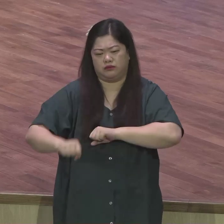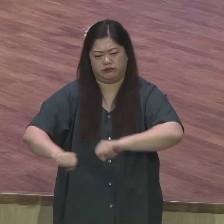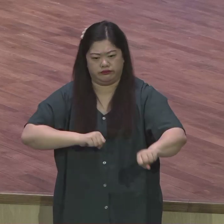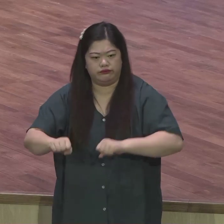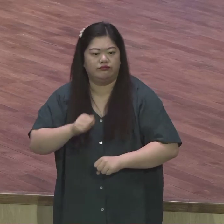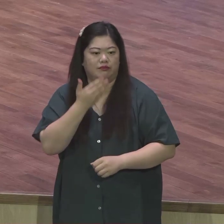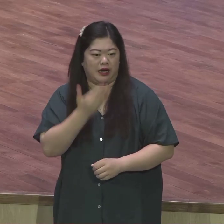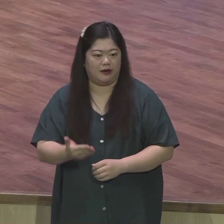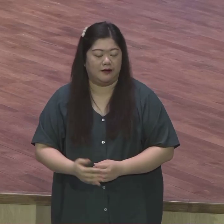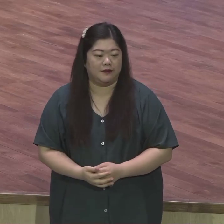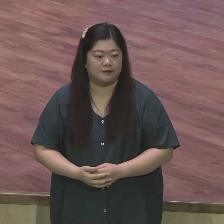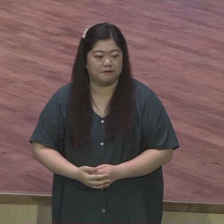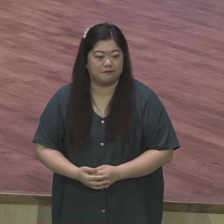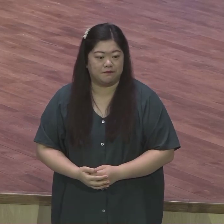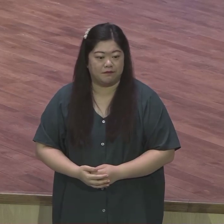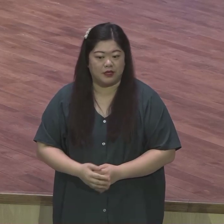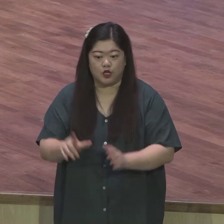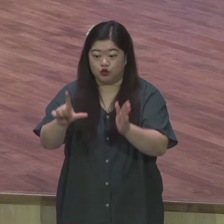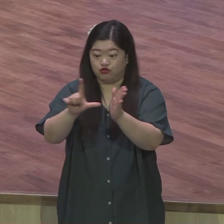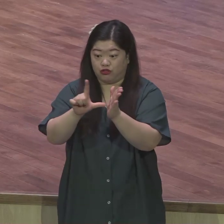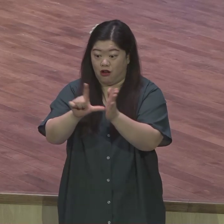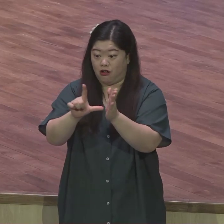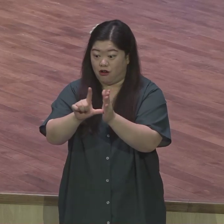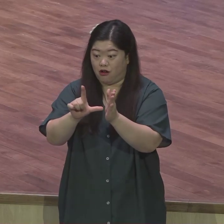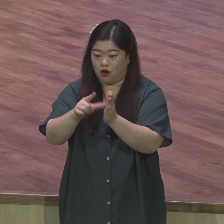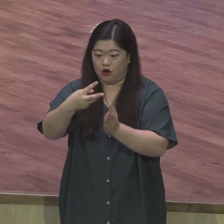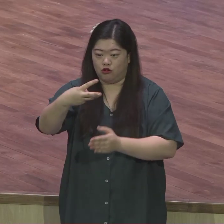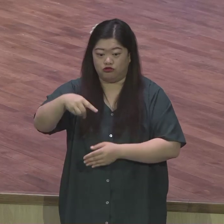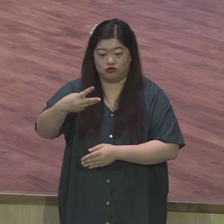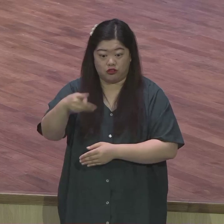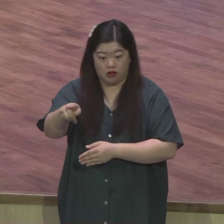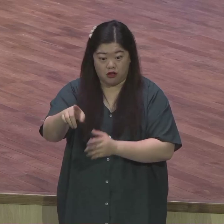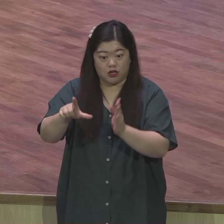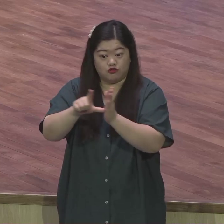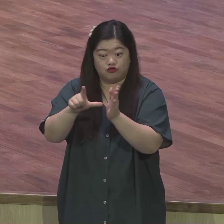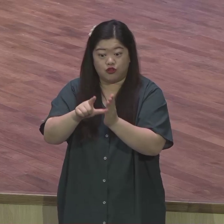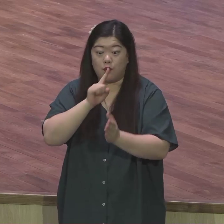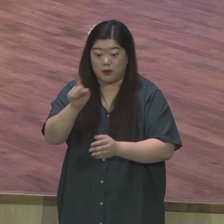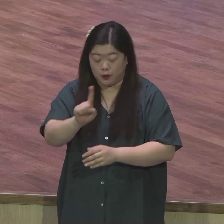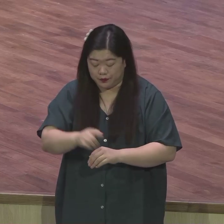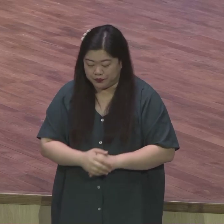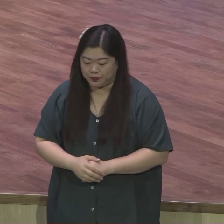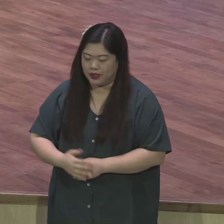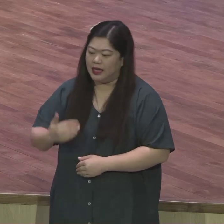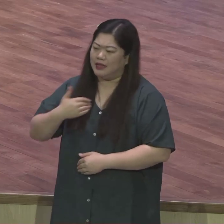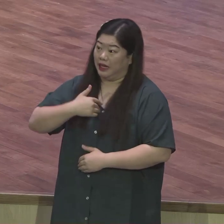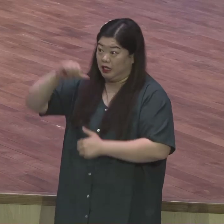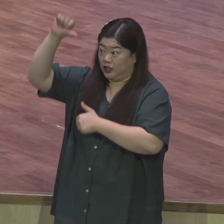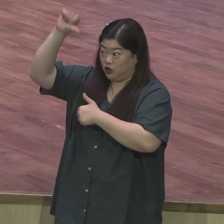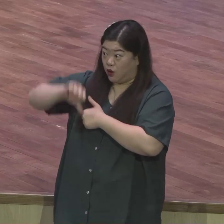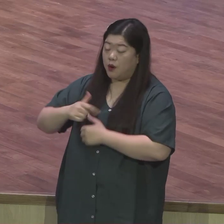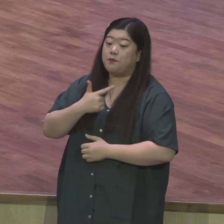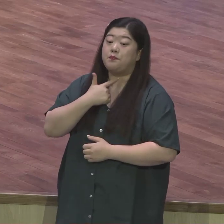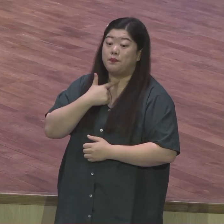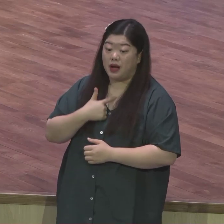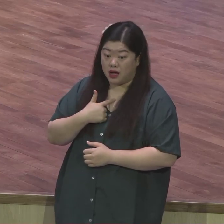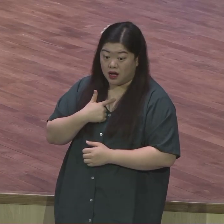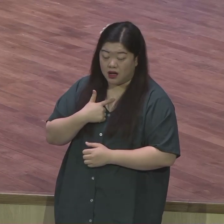마틴 루터는 이 부분에 대해서 이렇게 표현했습니다 저주받은 자들이 구원 얻도록 하기 위해서